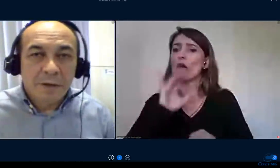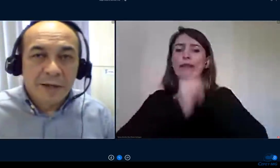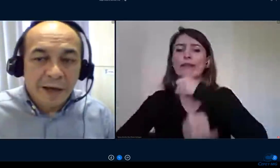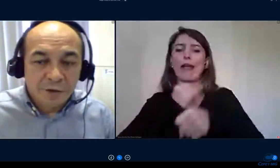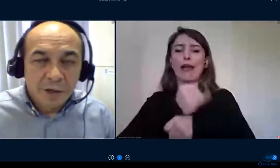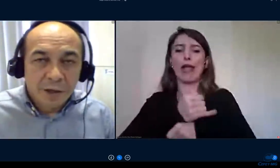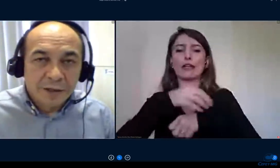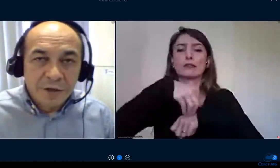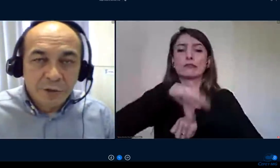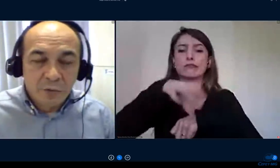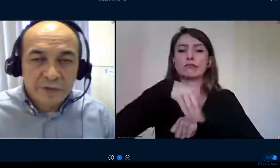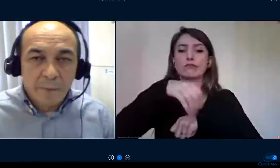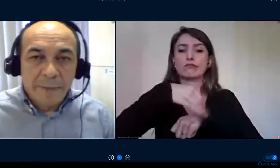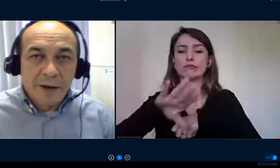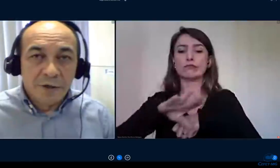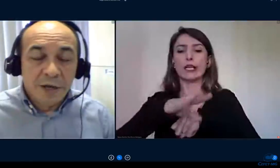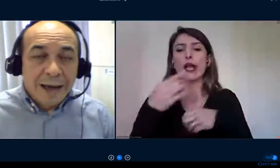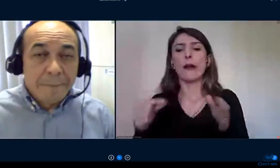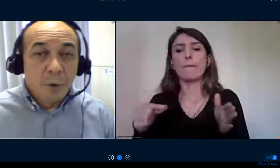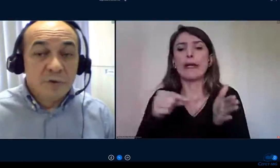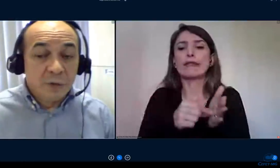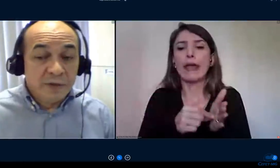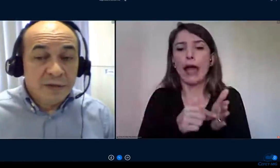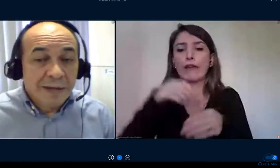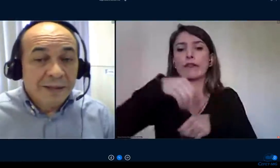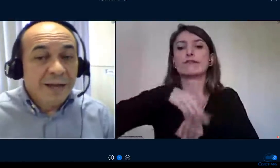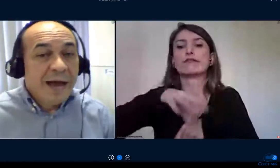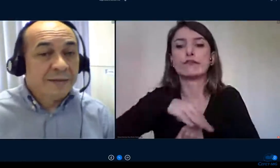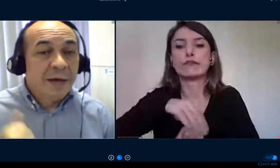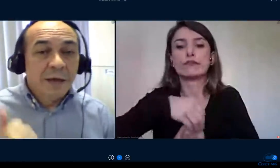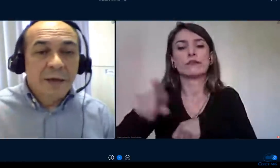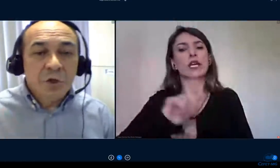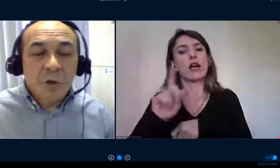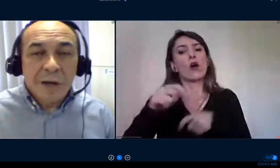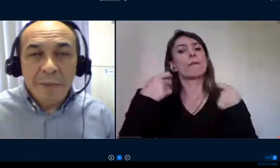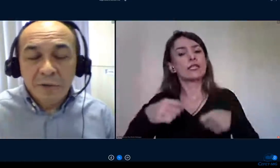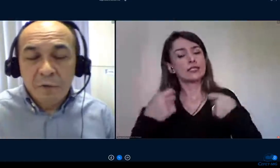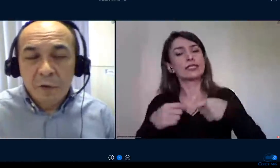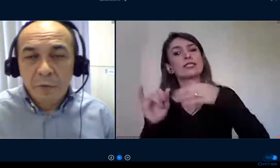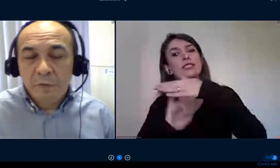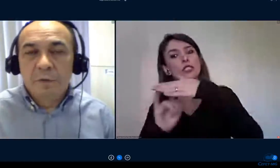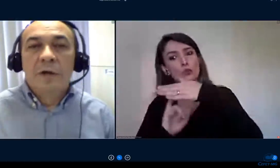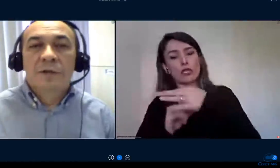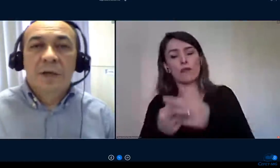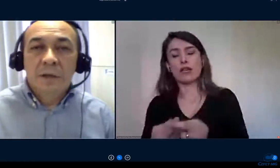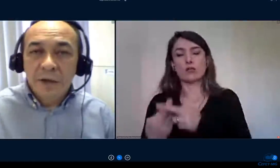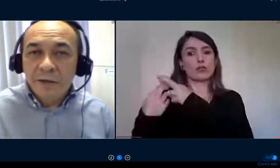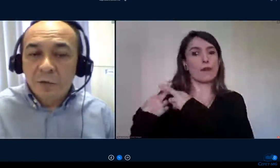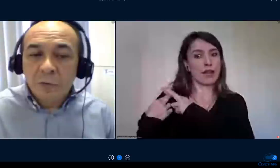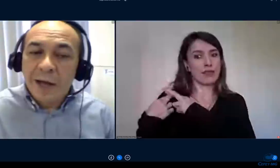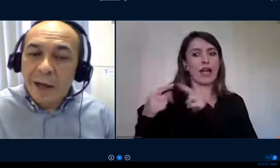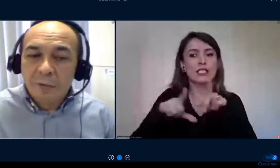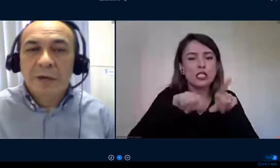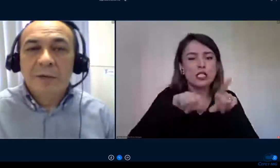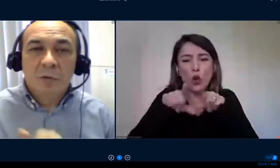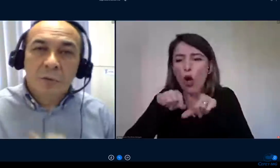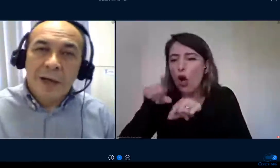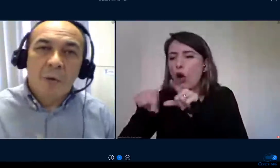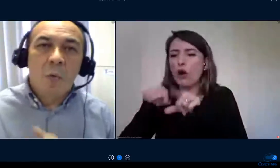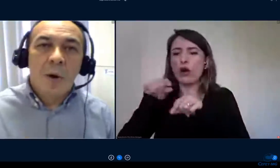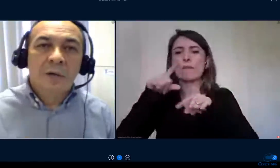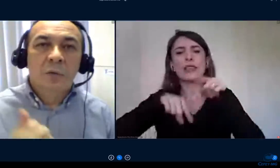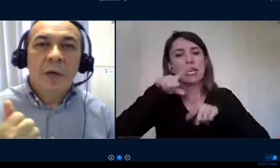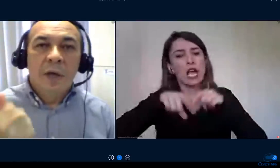responsabilidade da instituição perante a produção desses materiais. Questionamentos que foram muito fortes. Direito autoral, direito